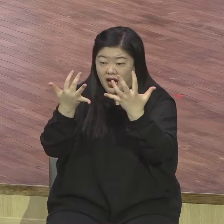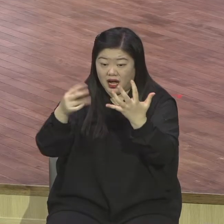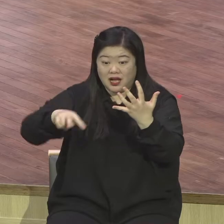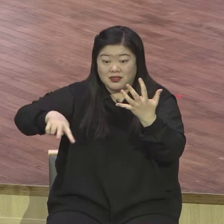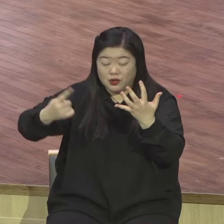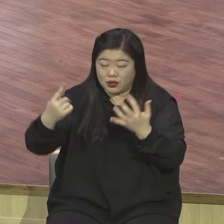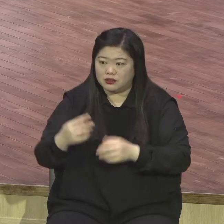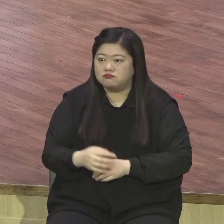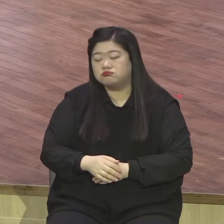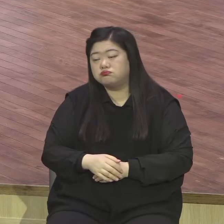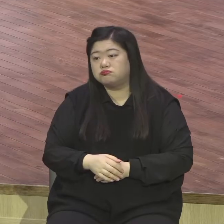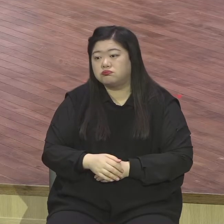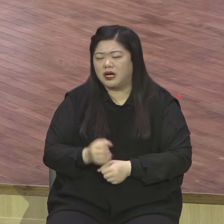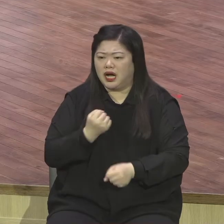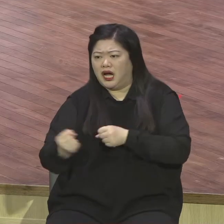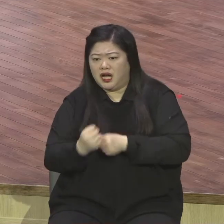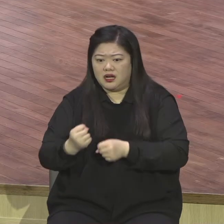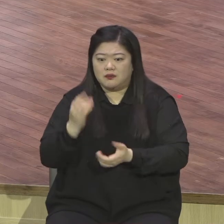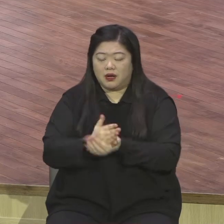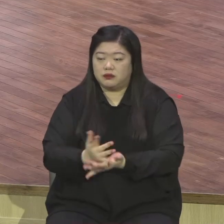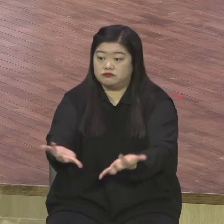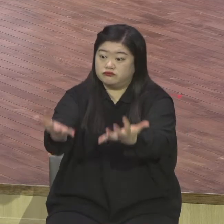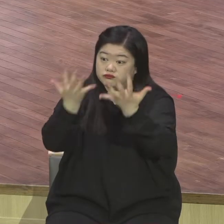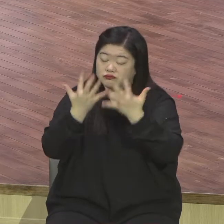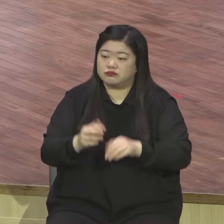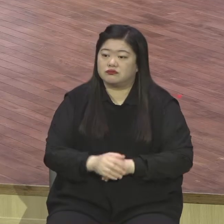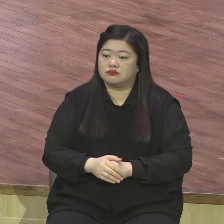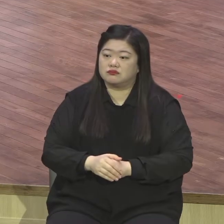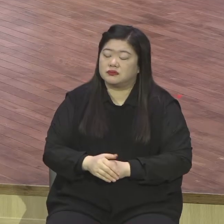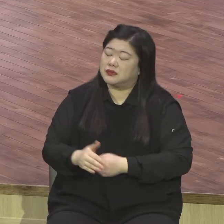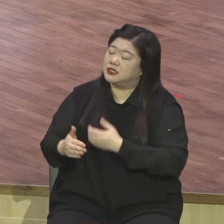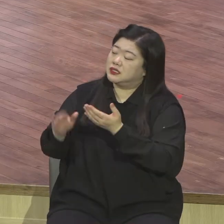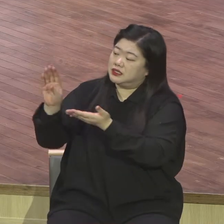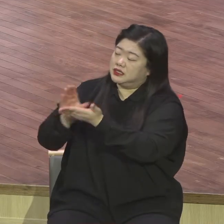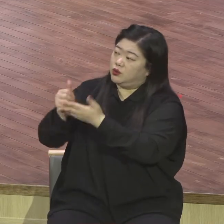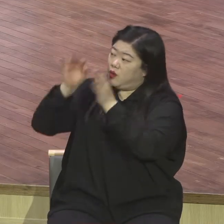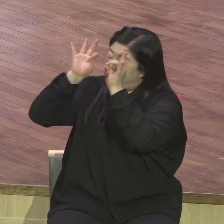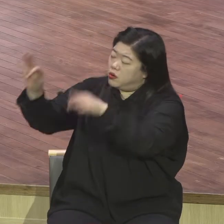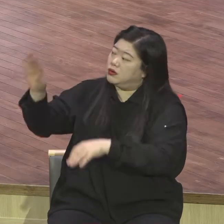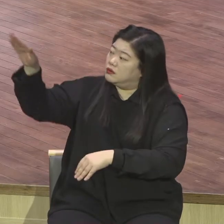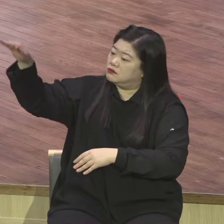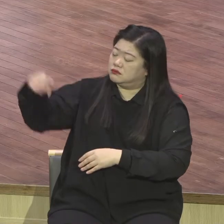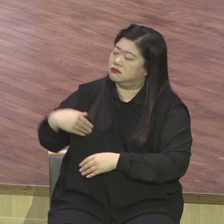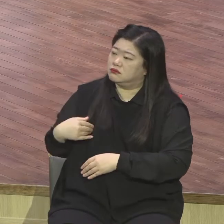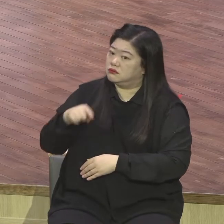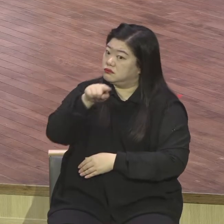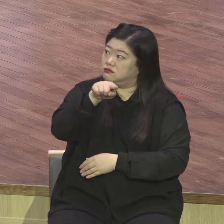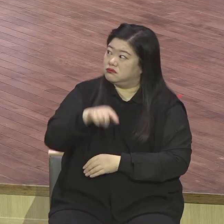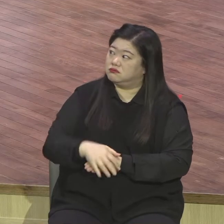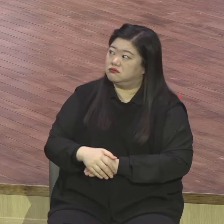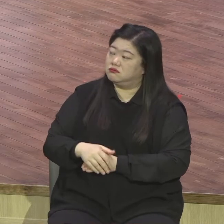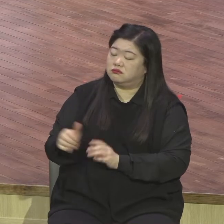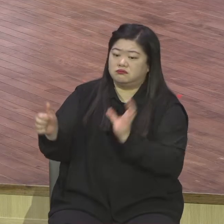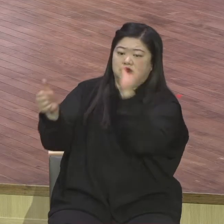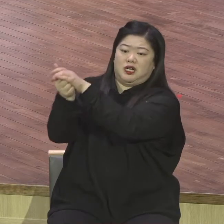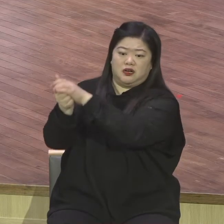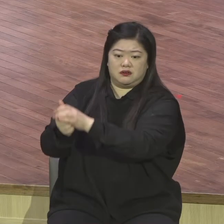오직 예수 그리스도만 바라보시기 바랍니다 오직 은양만 잡으시기 바랍니다 말씀만